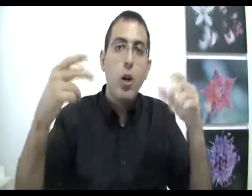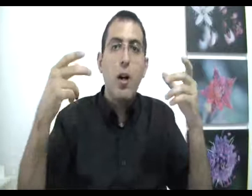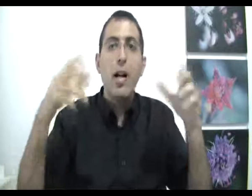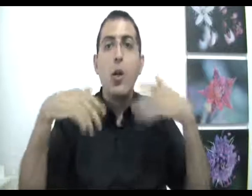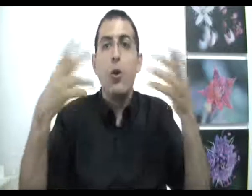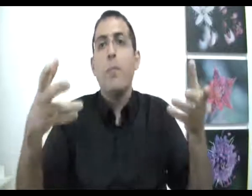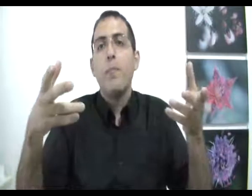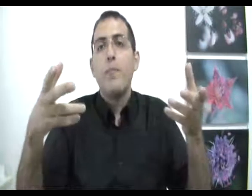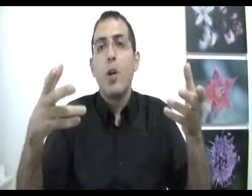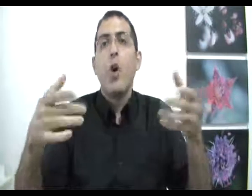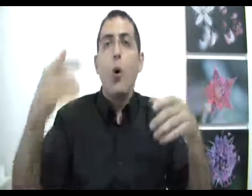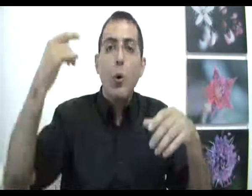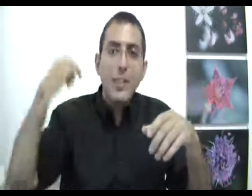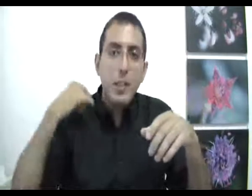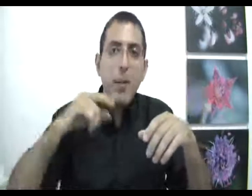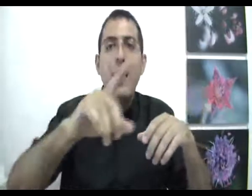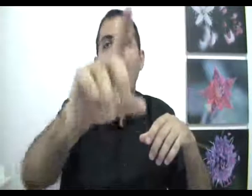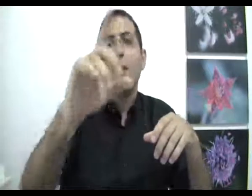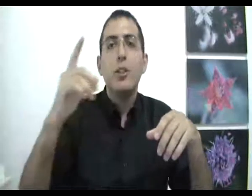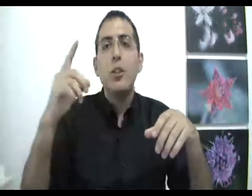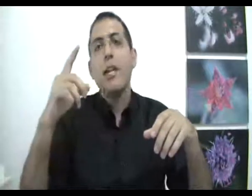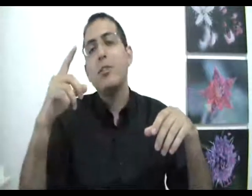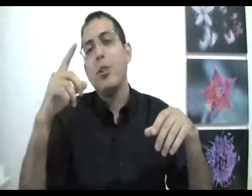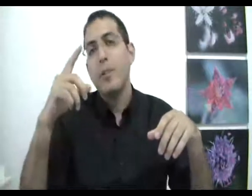הכלום הוא זה שבחר שיהיה רצון